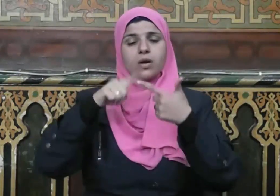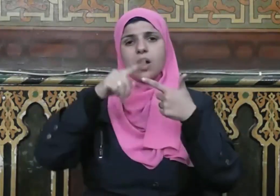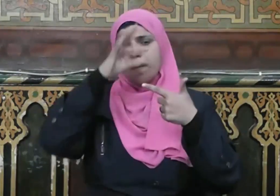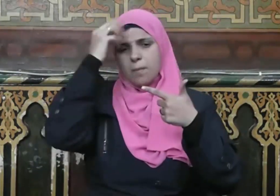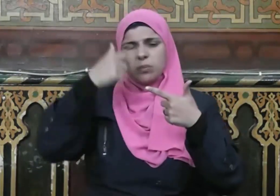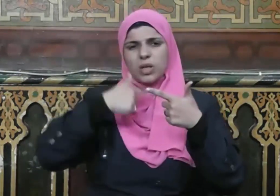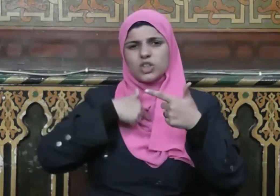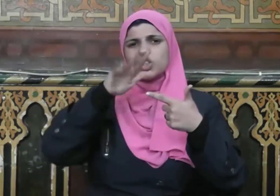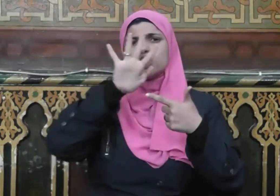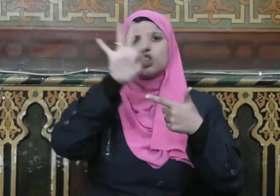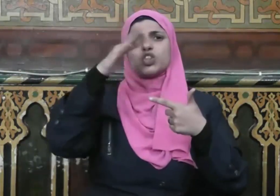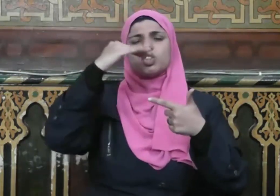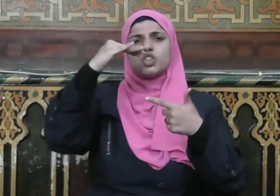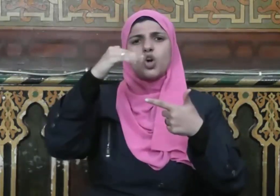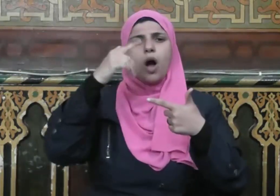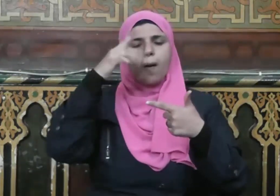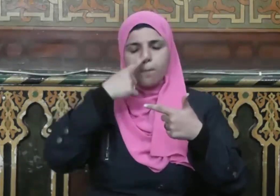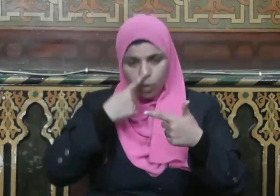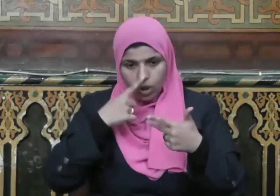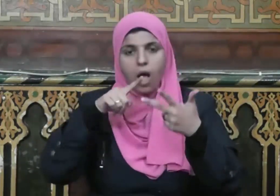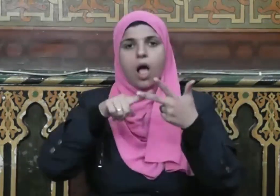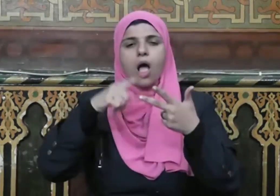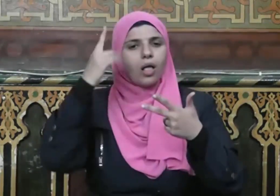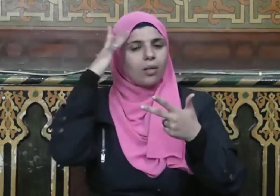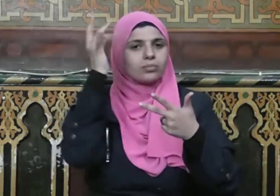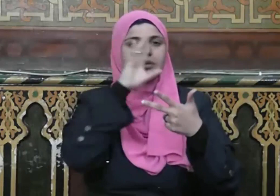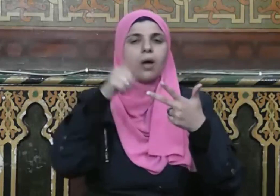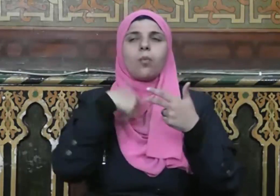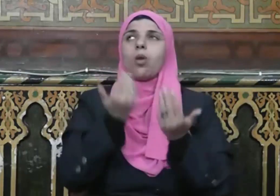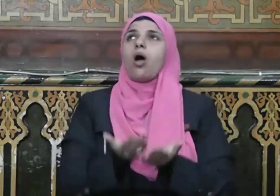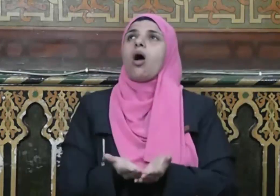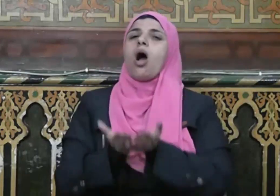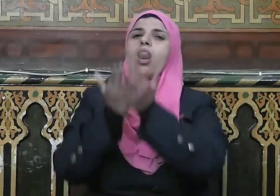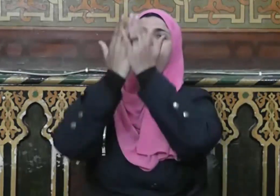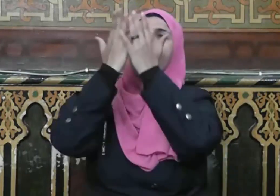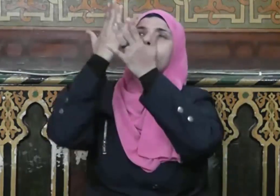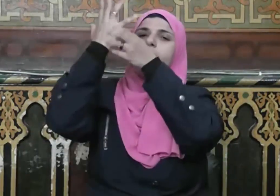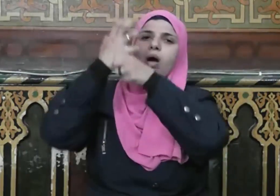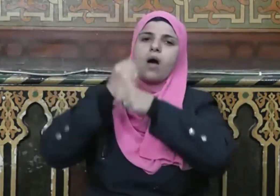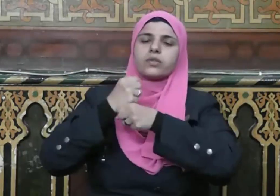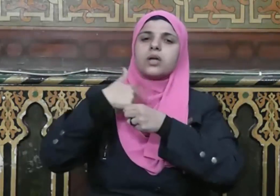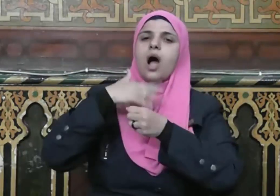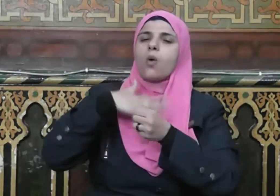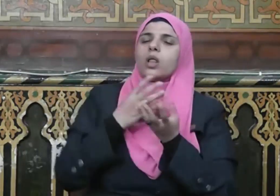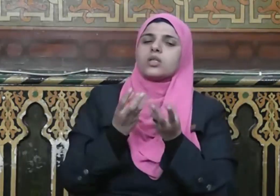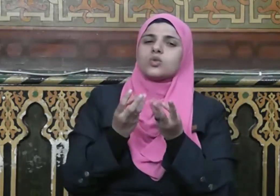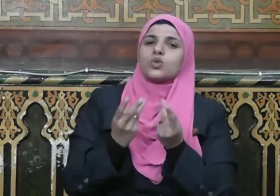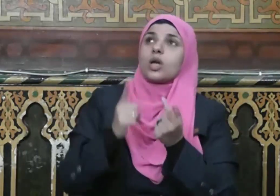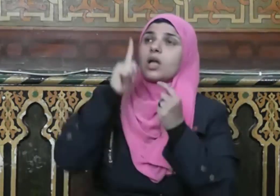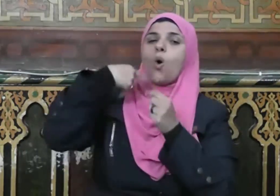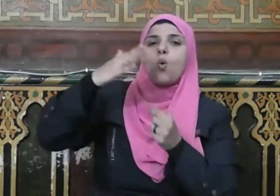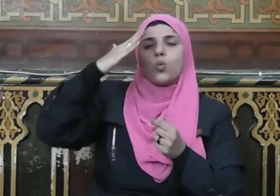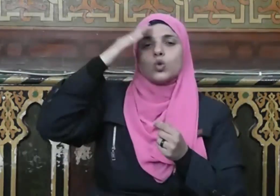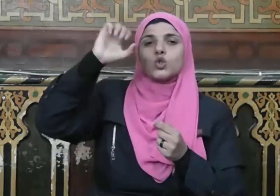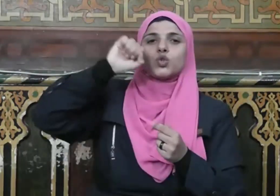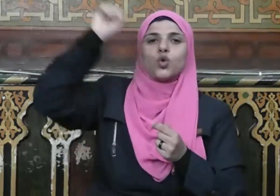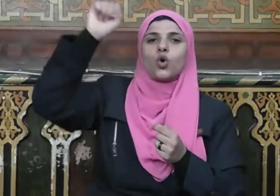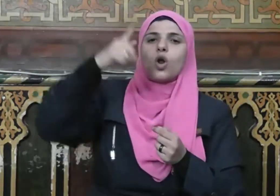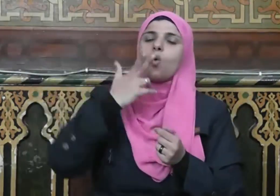وهوى المتبع اللهم عنا على ذكرك وشكرك وحسن